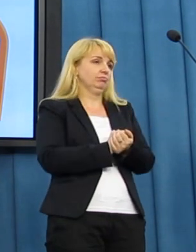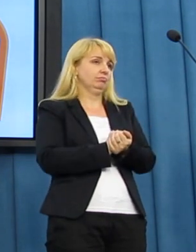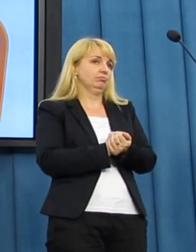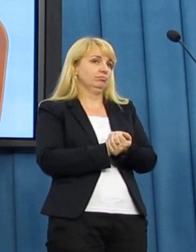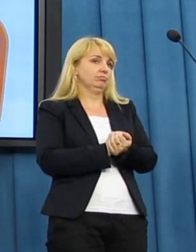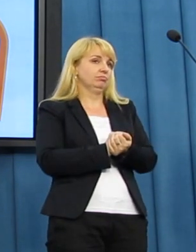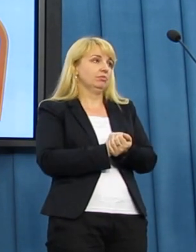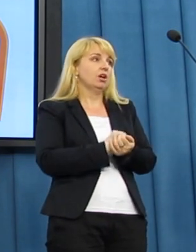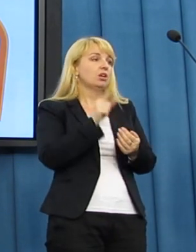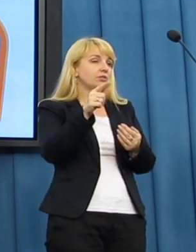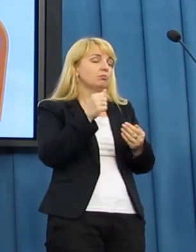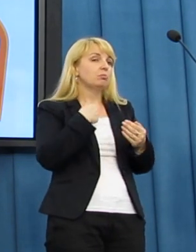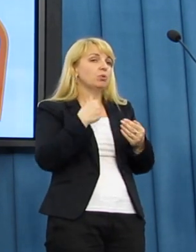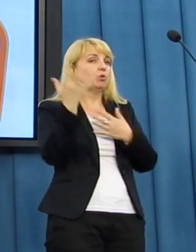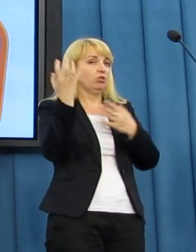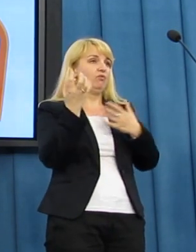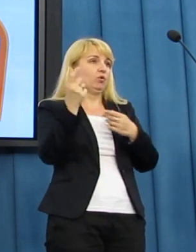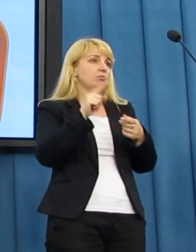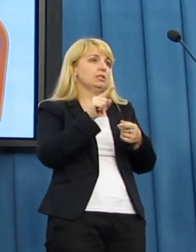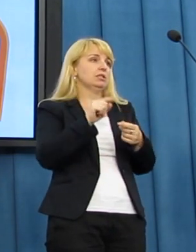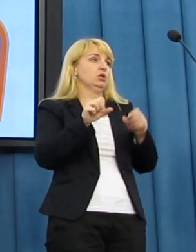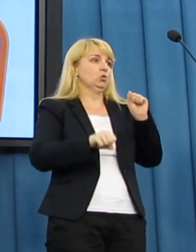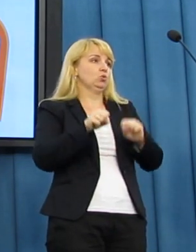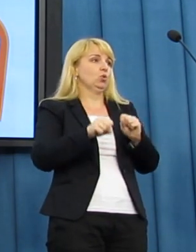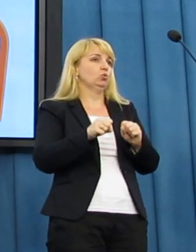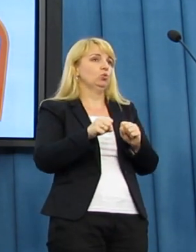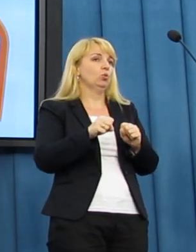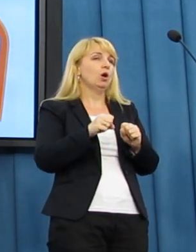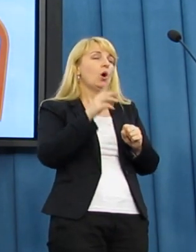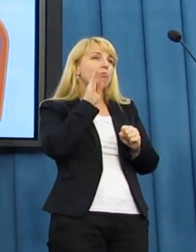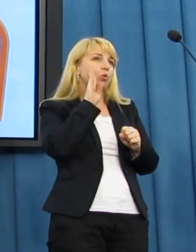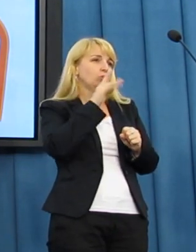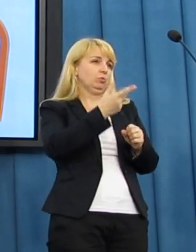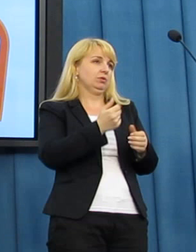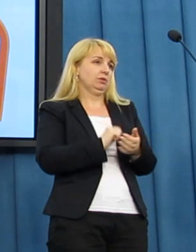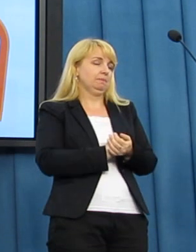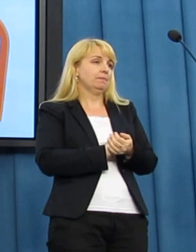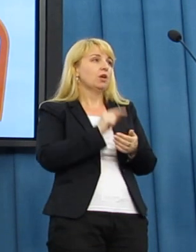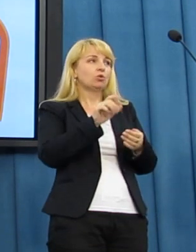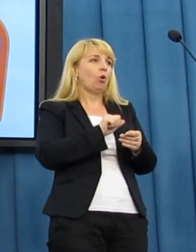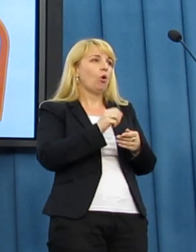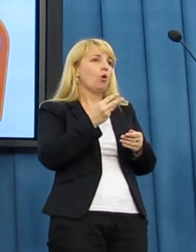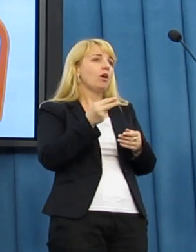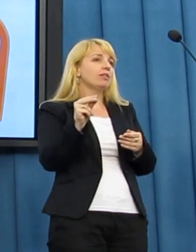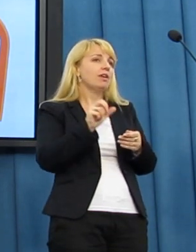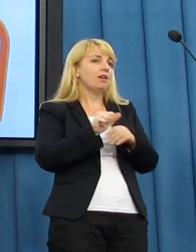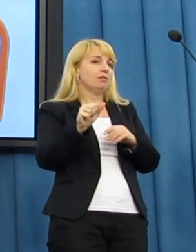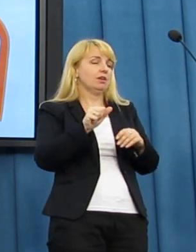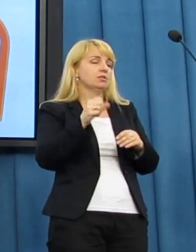taki był przekaz, tak? Taki był wydźwięk. To też jest, uważamy, niezgodne z przepisem Konstytucji,